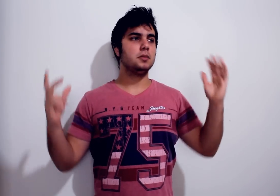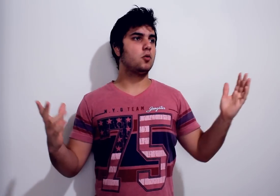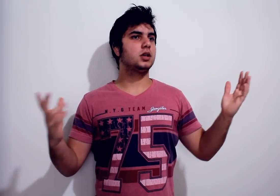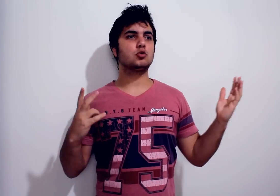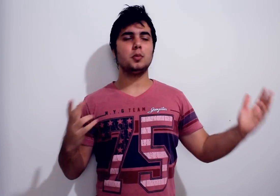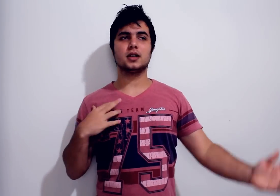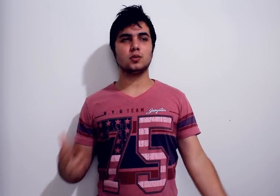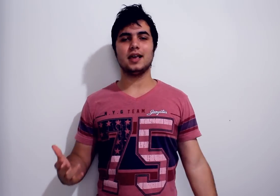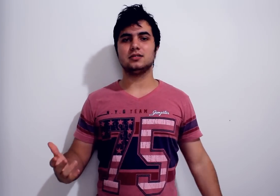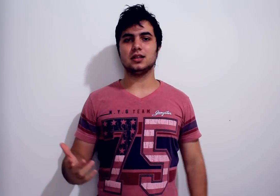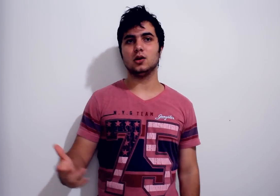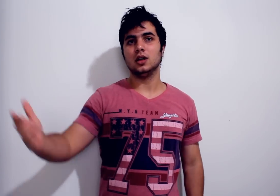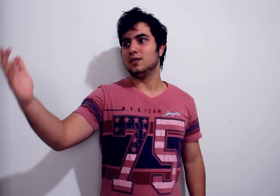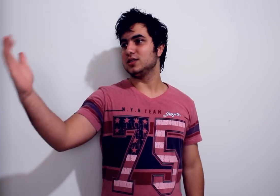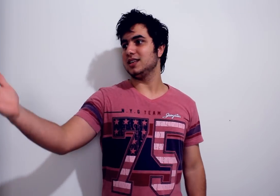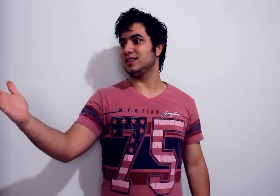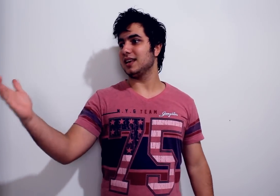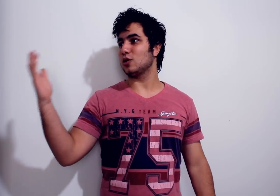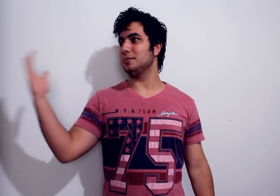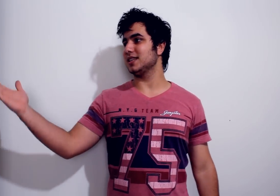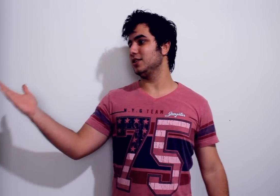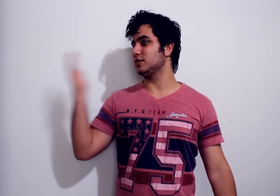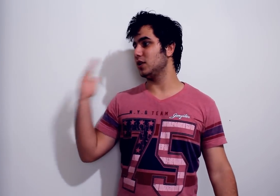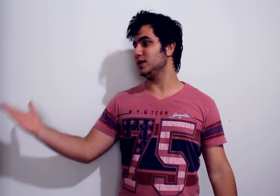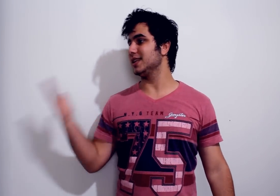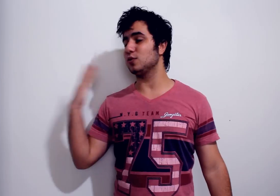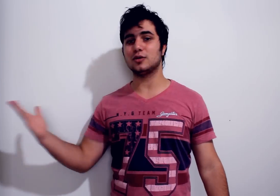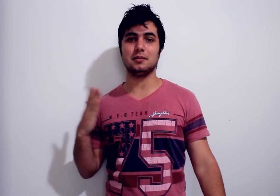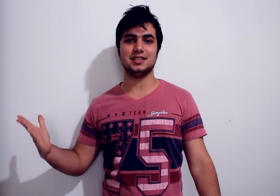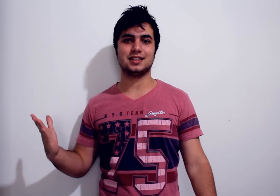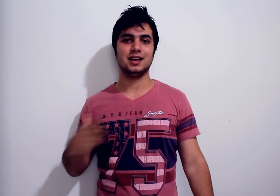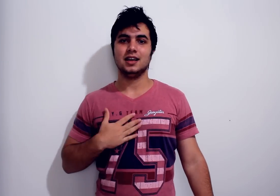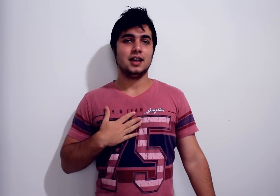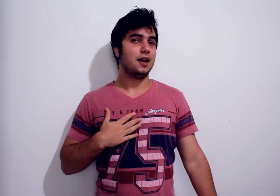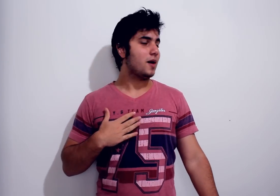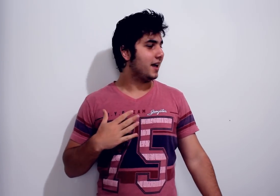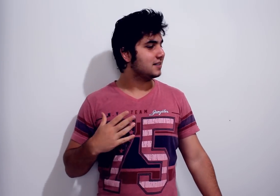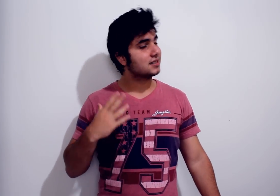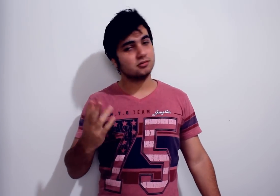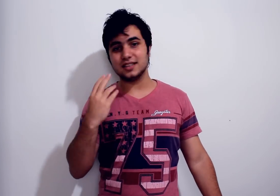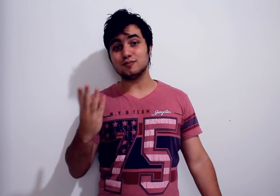Meu, que youtuber que não quer isso, entendeu? Você ter a sua camiseta ali, ó Você ter um inscrito com a sua camiseta É uma realitação que vocês não